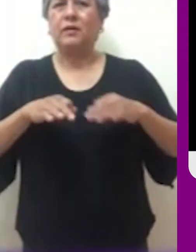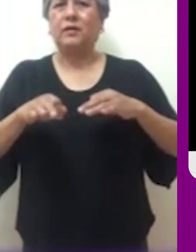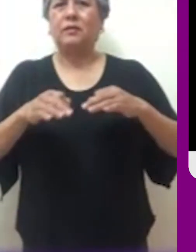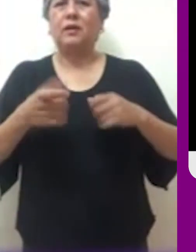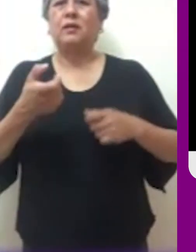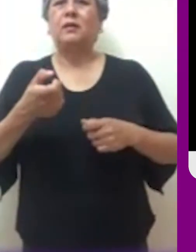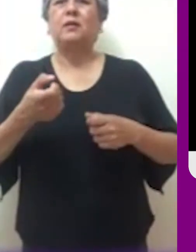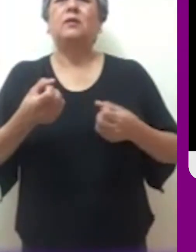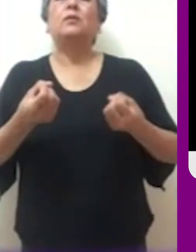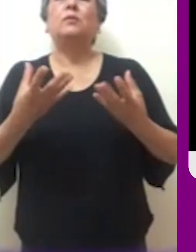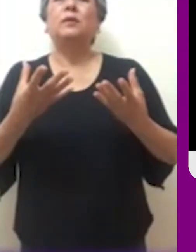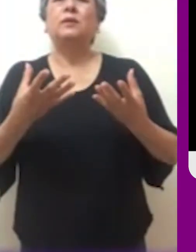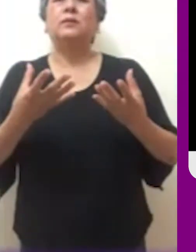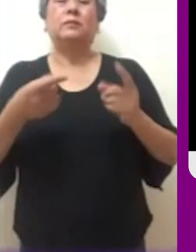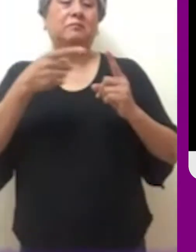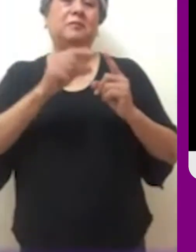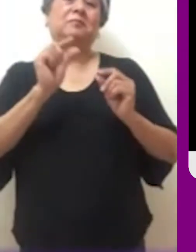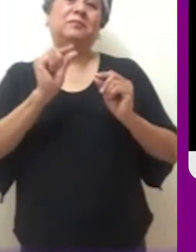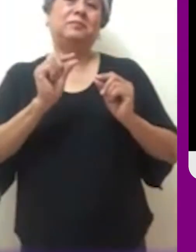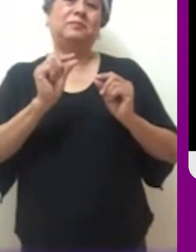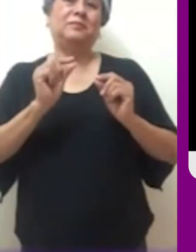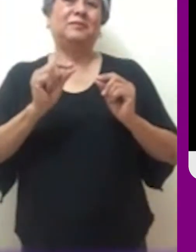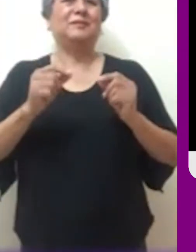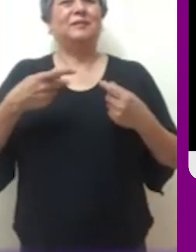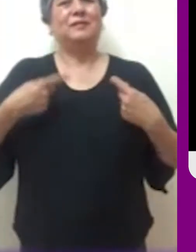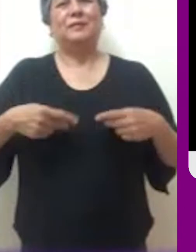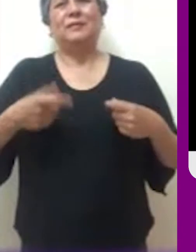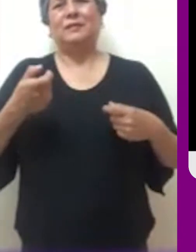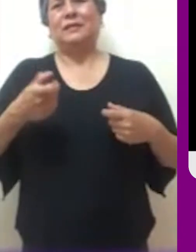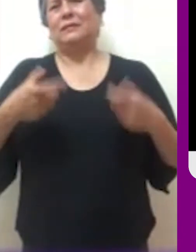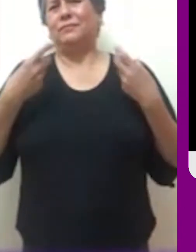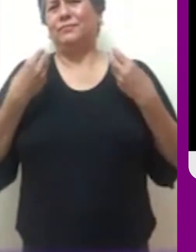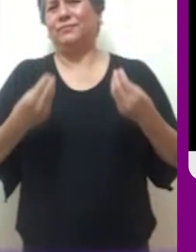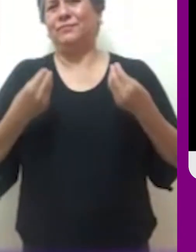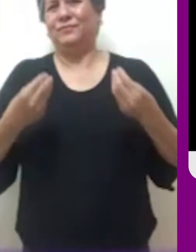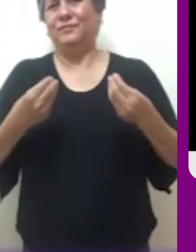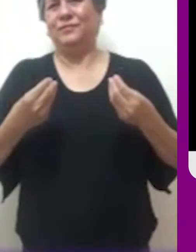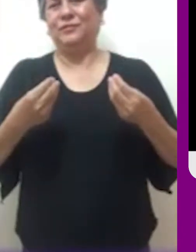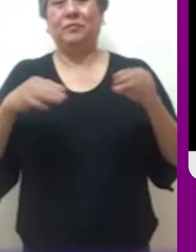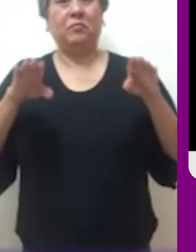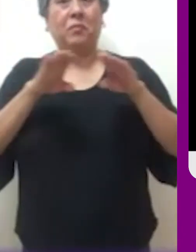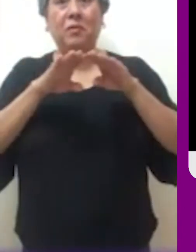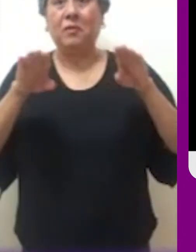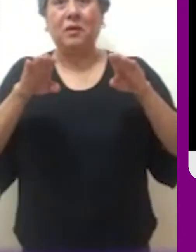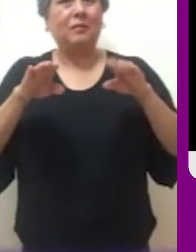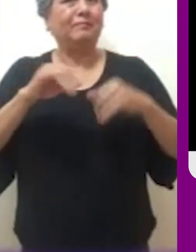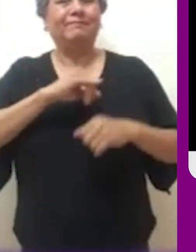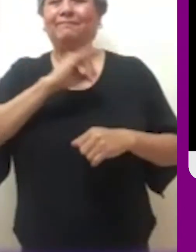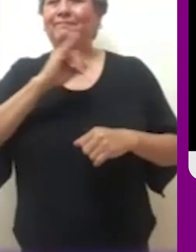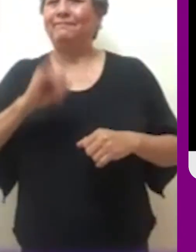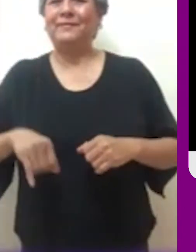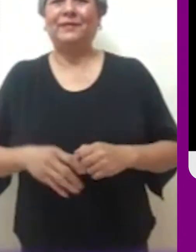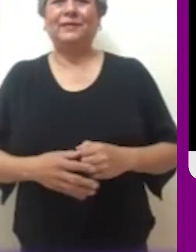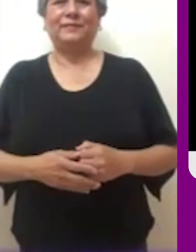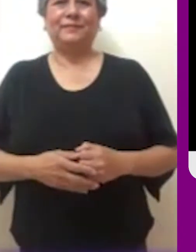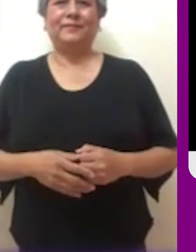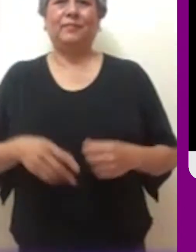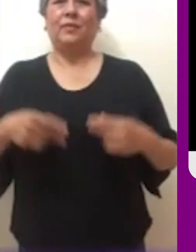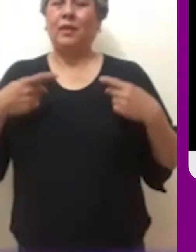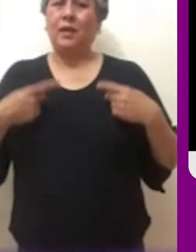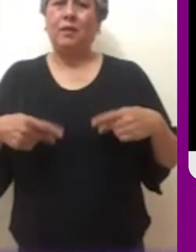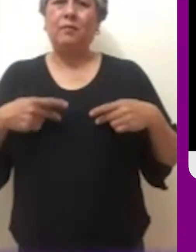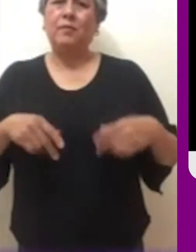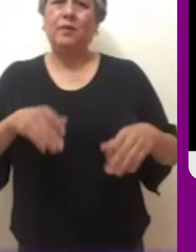para ganar lo que ellos ganan en un día. Imposible. Con frecuencia se publican los sueldos de